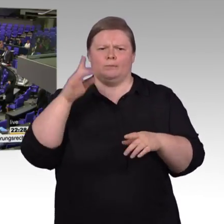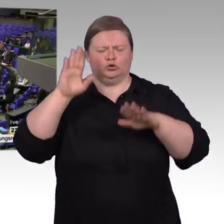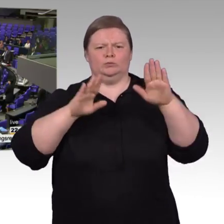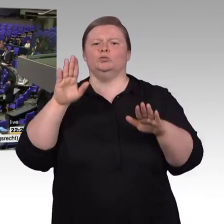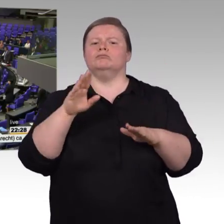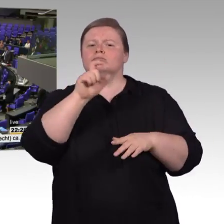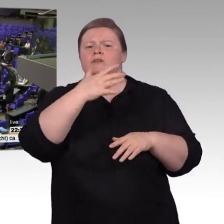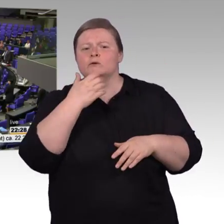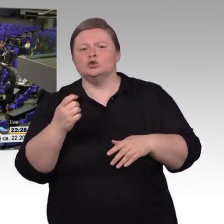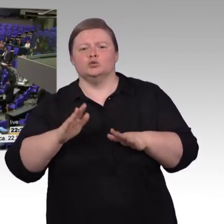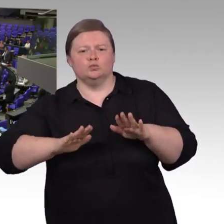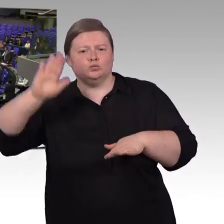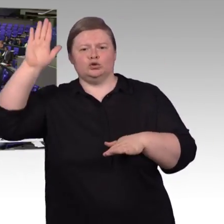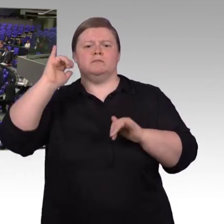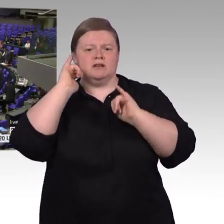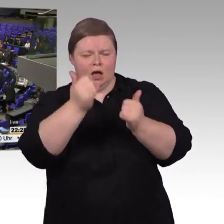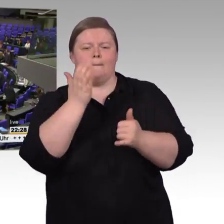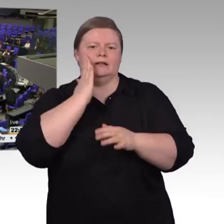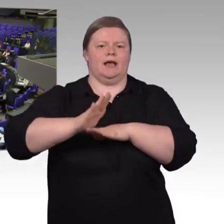Danke schön. Wer stimmt dagegen?